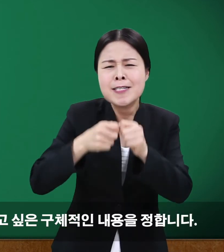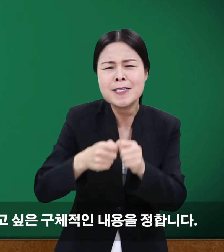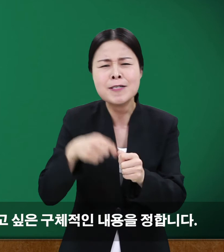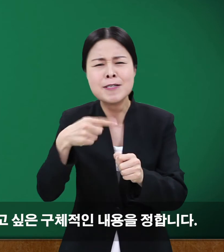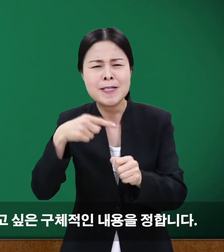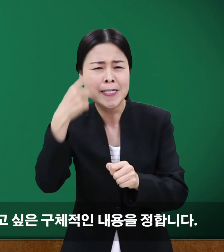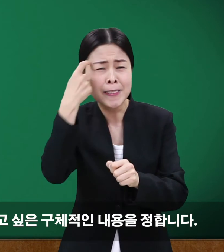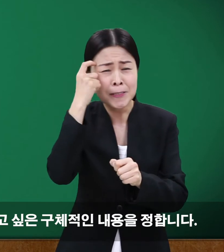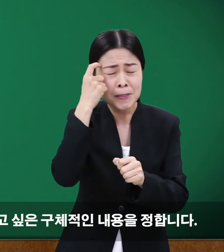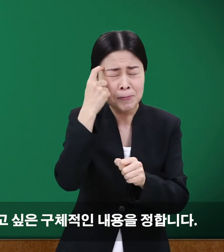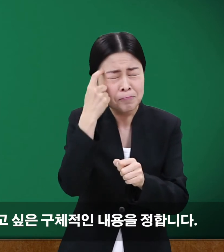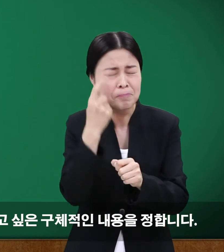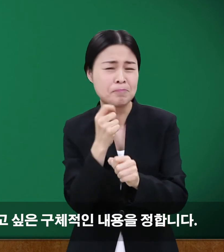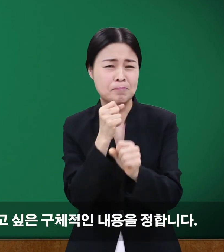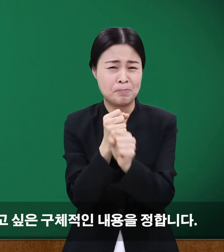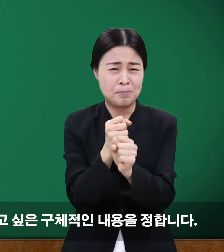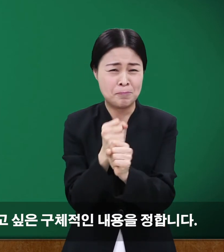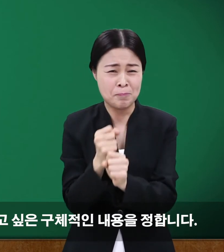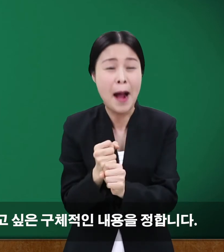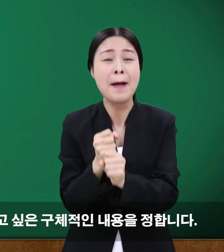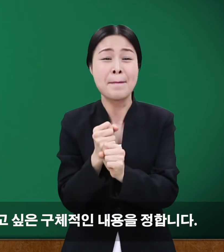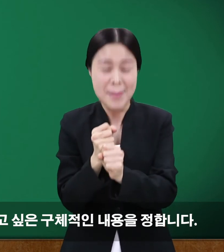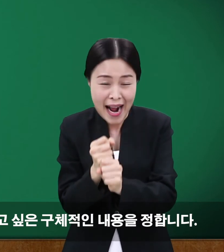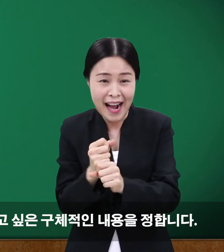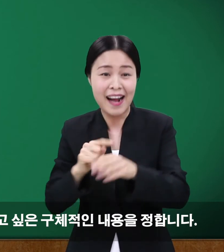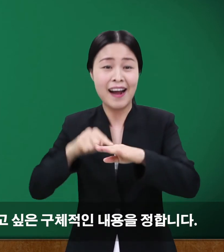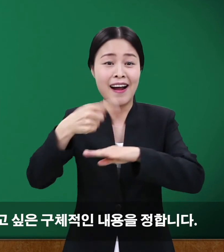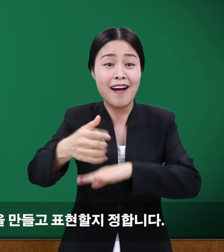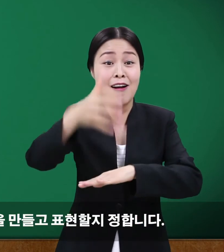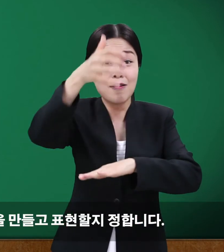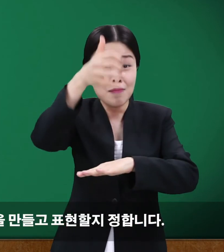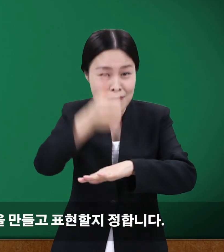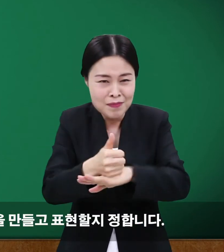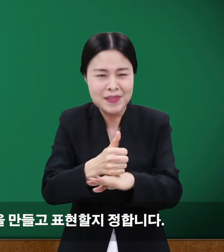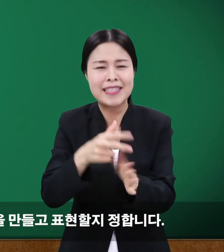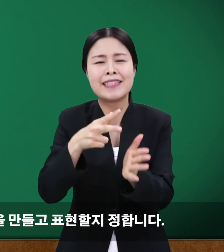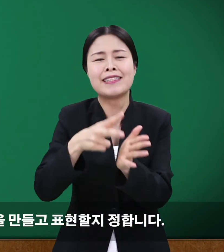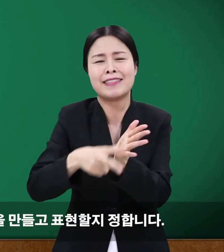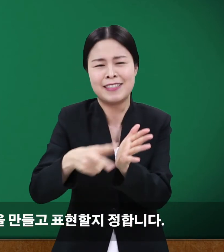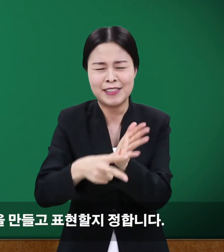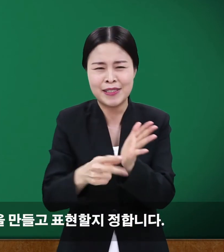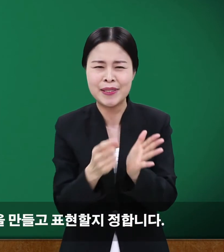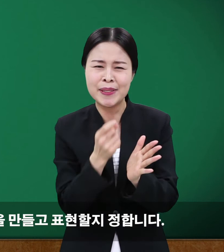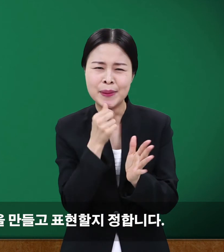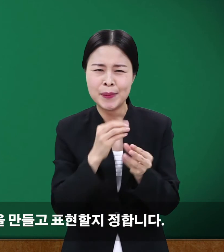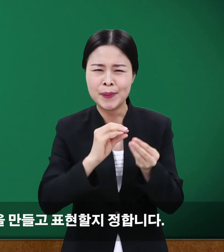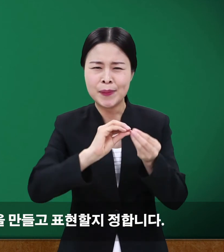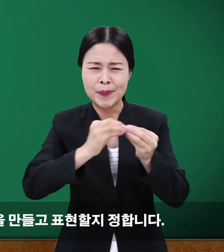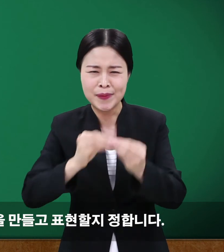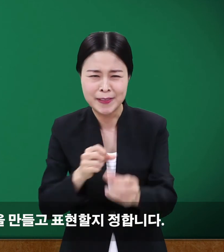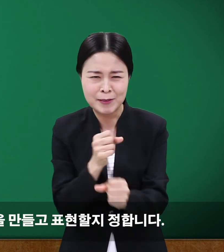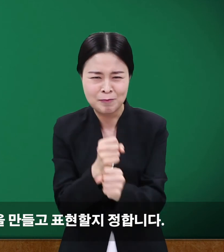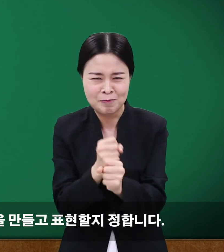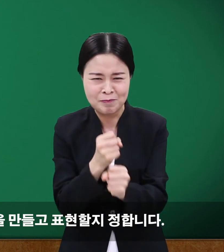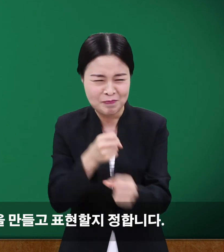표현하고 싶은 구체적인 내용을 정합니다. 마지막으로 어떤 재료로 모형을 만들고